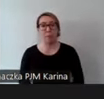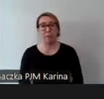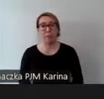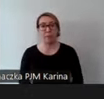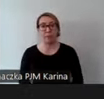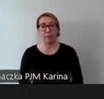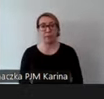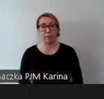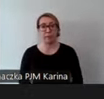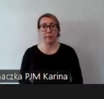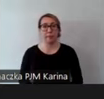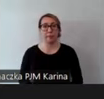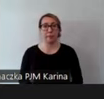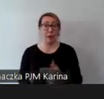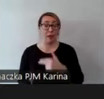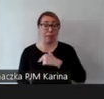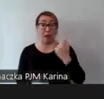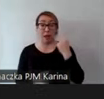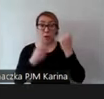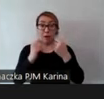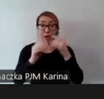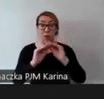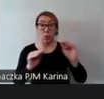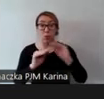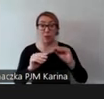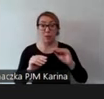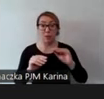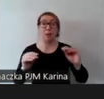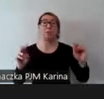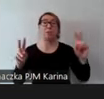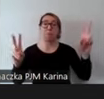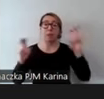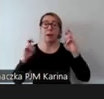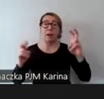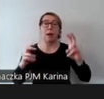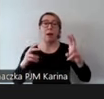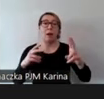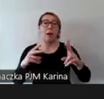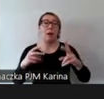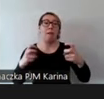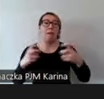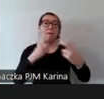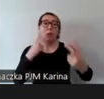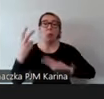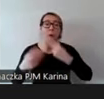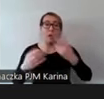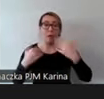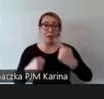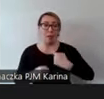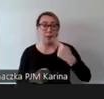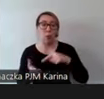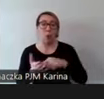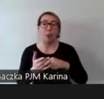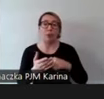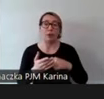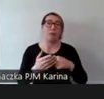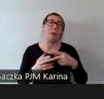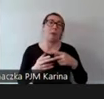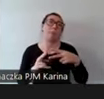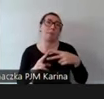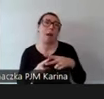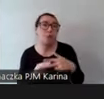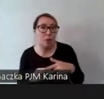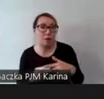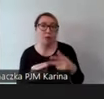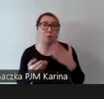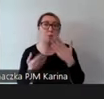Nasza innowacja edukacyjna, wirtualny spacer językowy jest narzędziem, które pozwala na